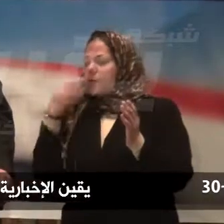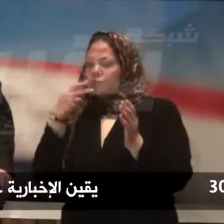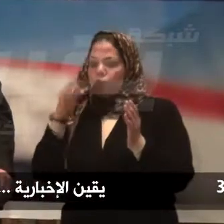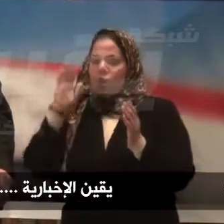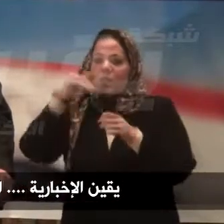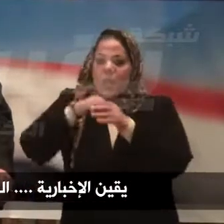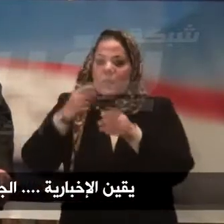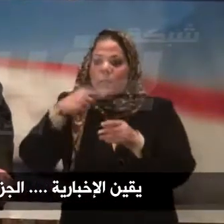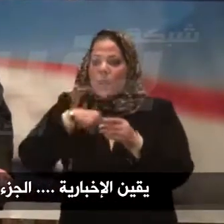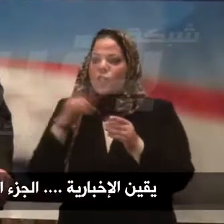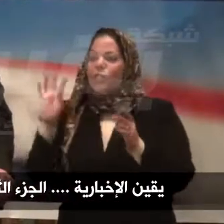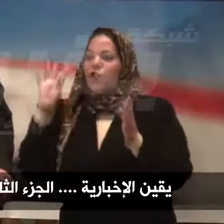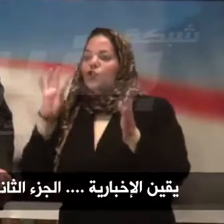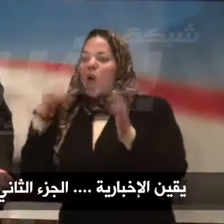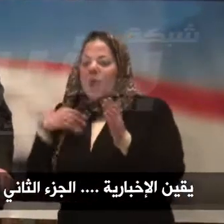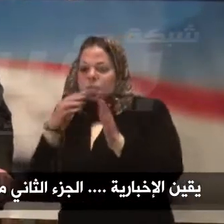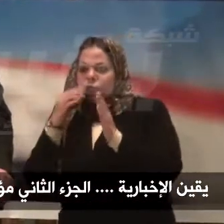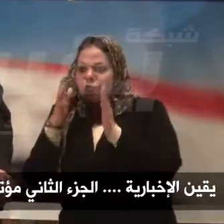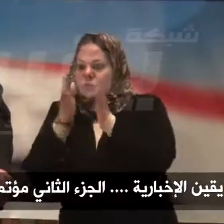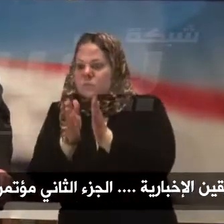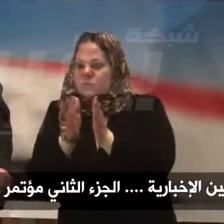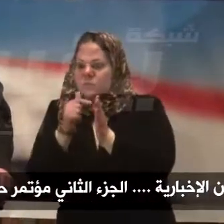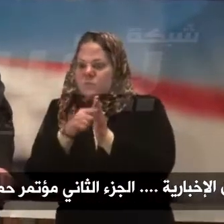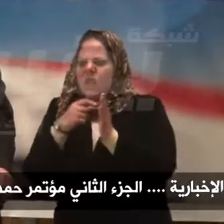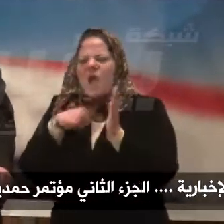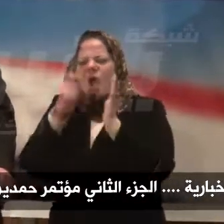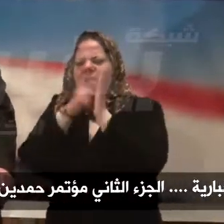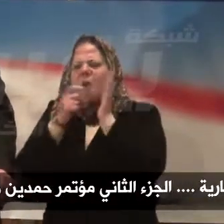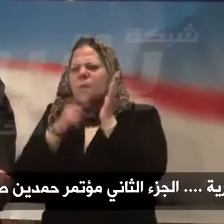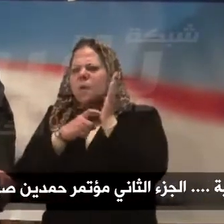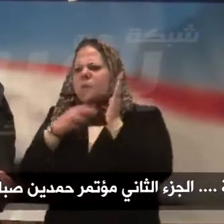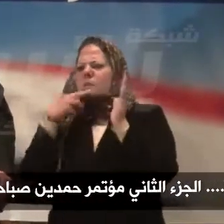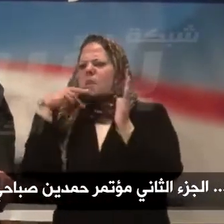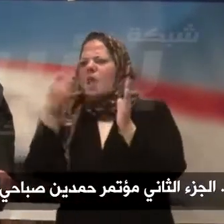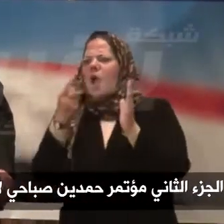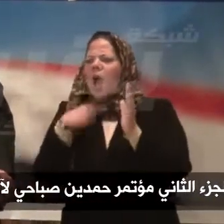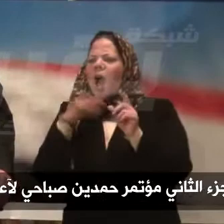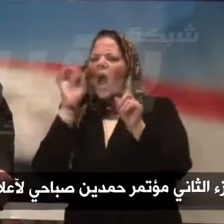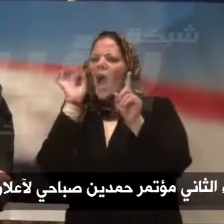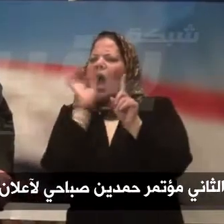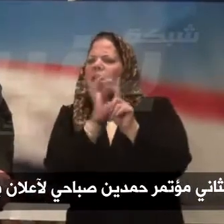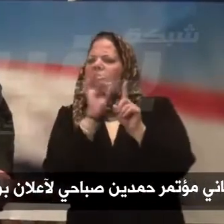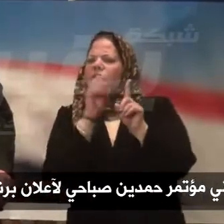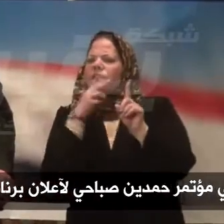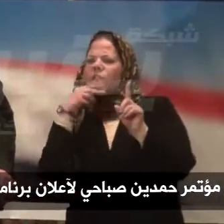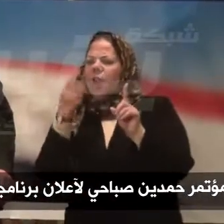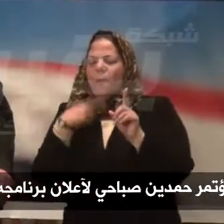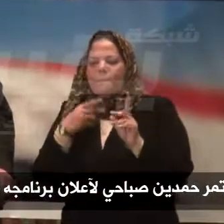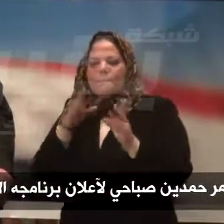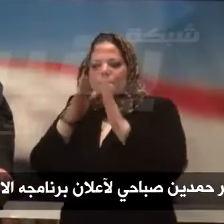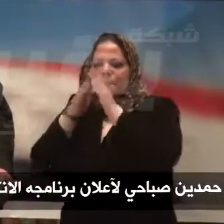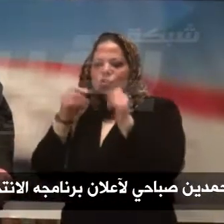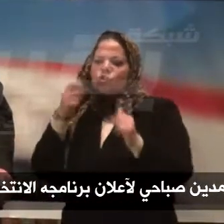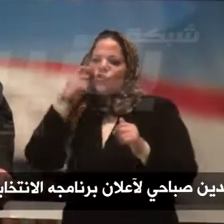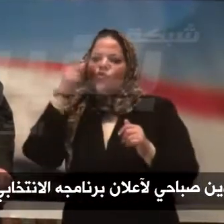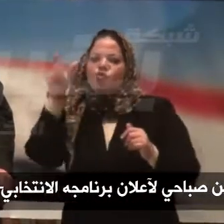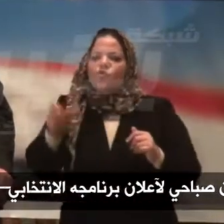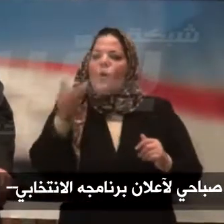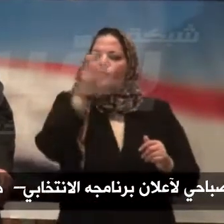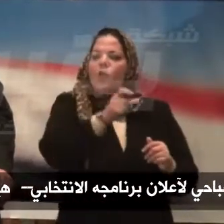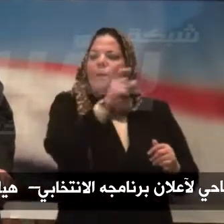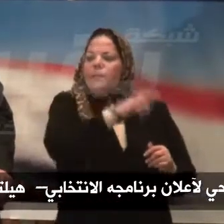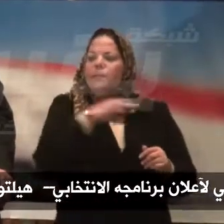ستقدم هتعبر عن اهداف للشعب المصري اجتهدنا ان